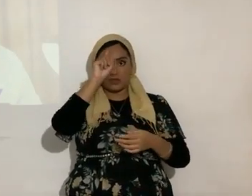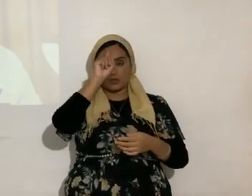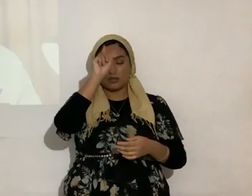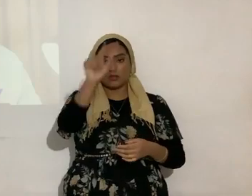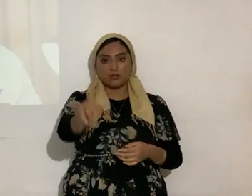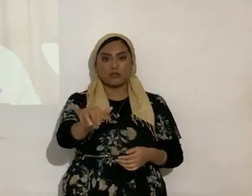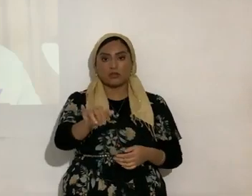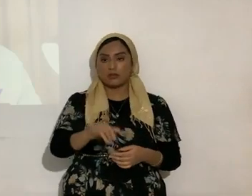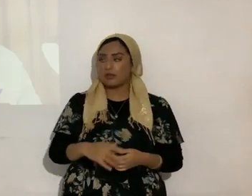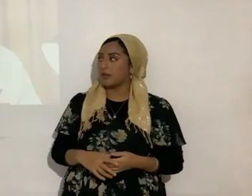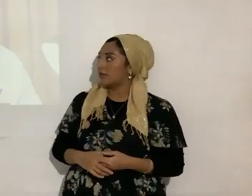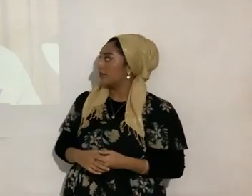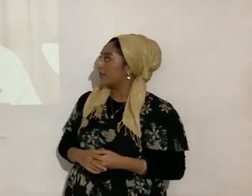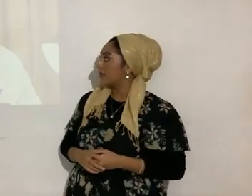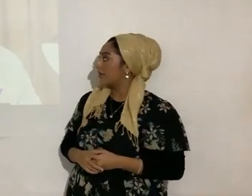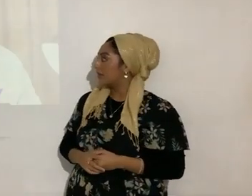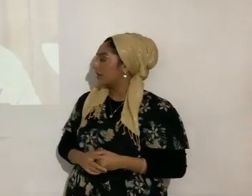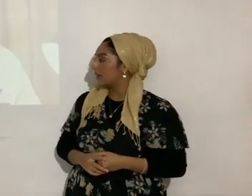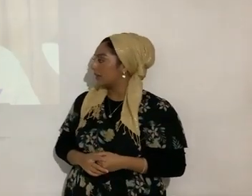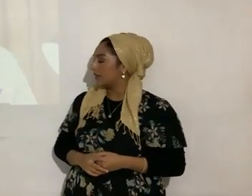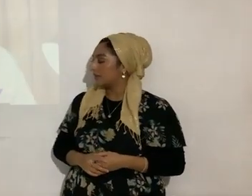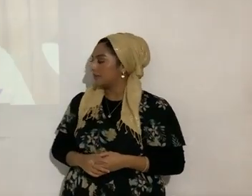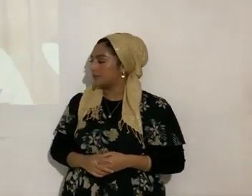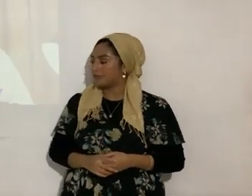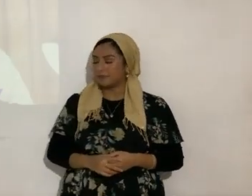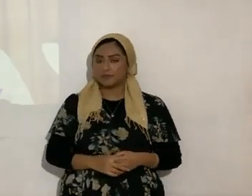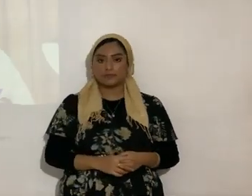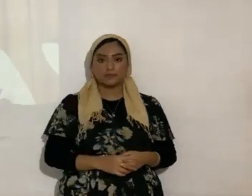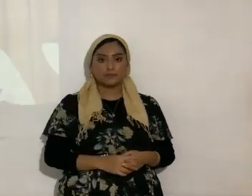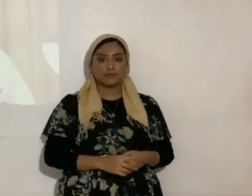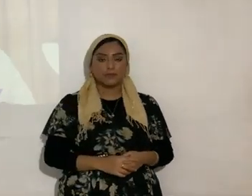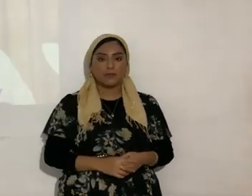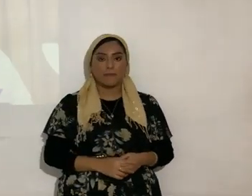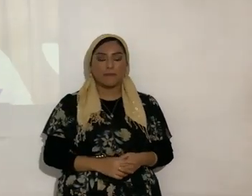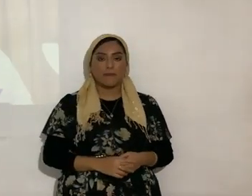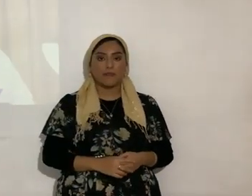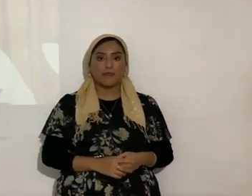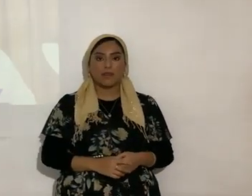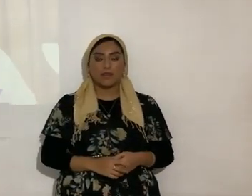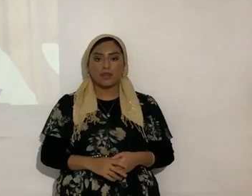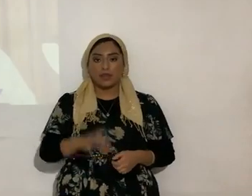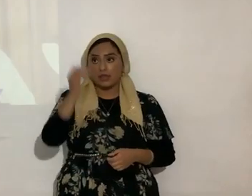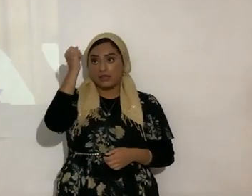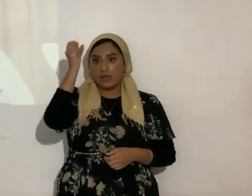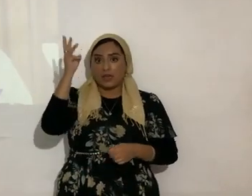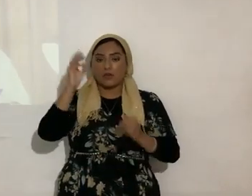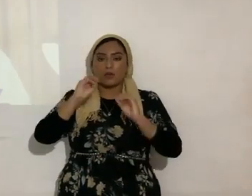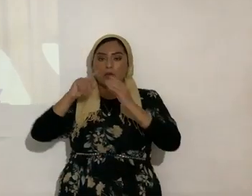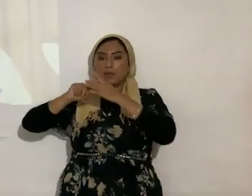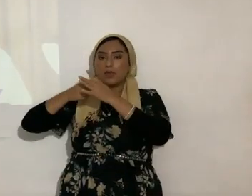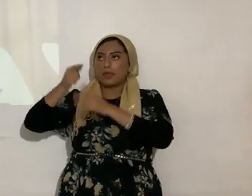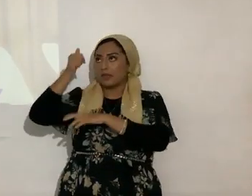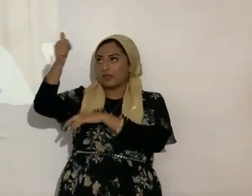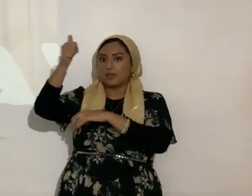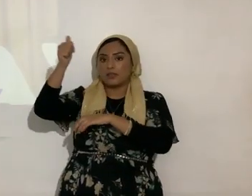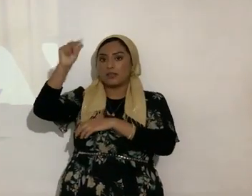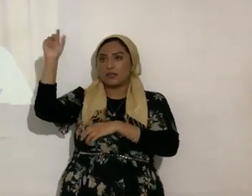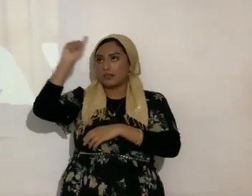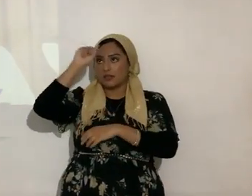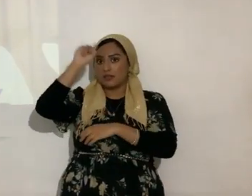Eternidad. Póngale. ¿Sí? Porque no hubo principio para Yahshua, porque Él no fue creado. Él es Elohim. Él es Dios,